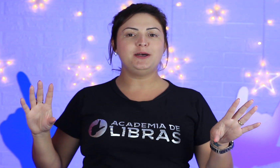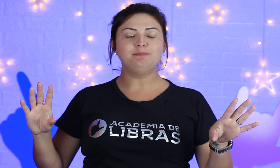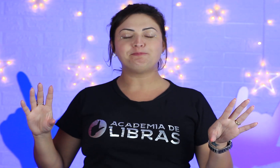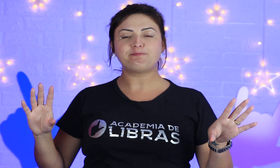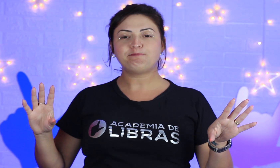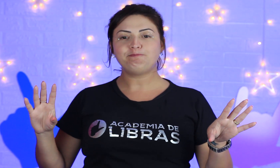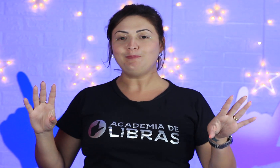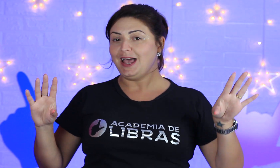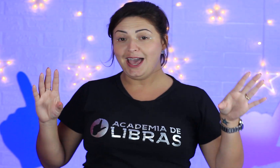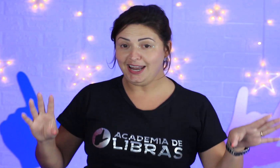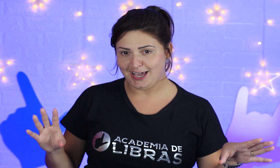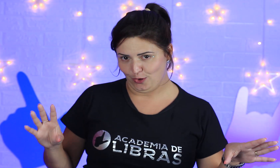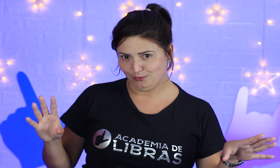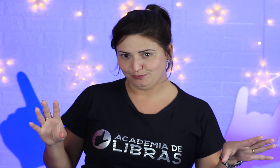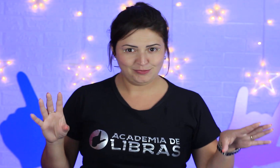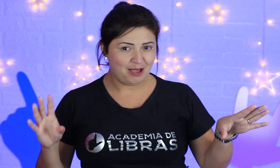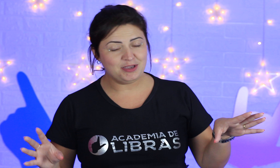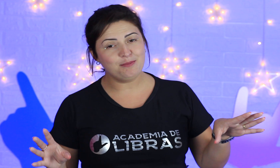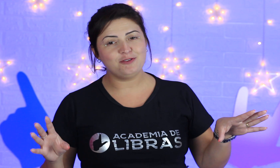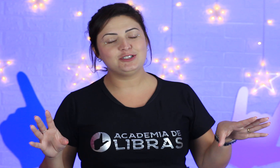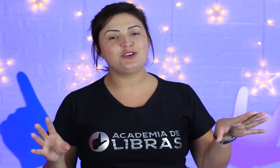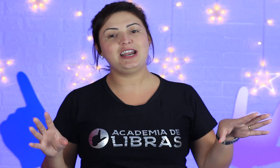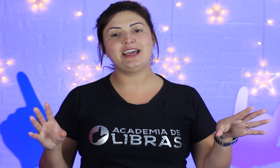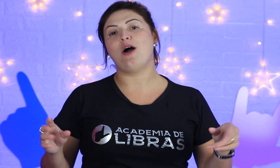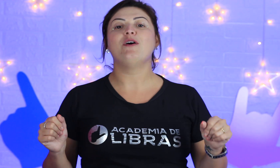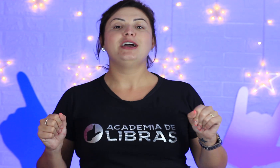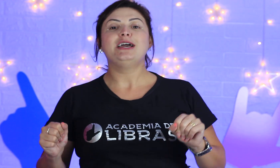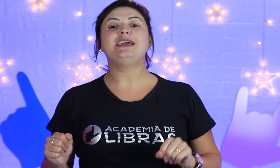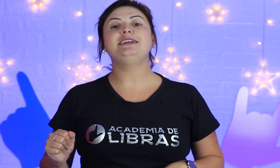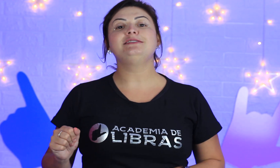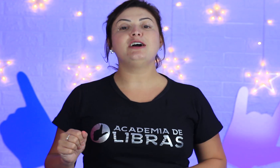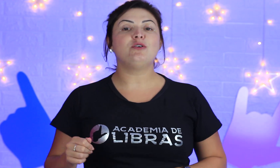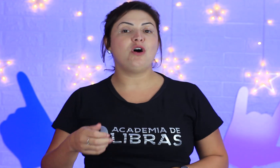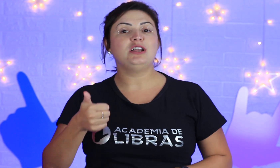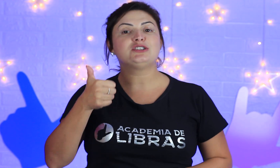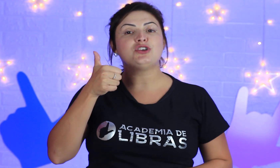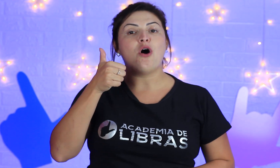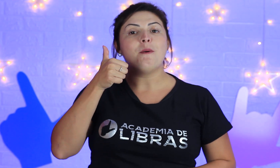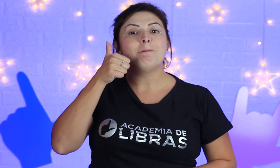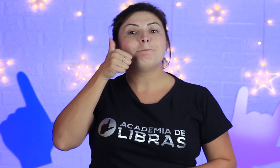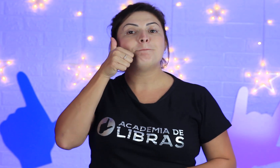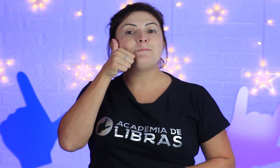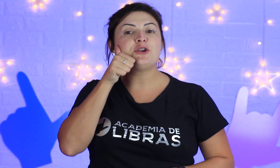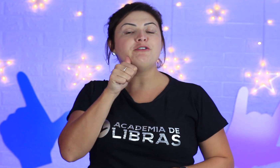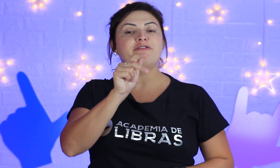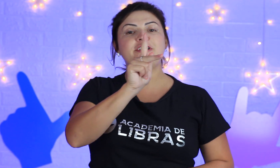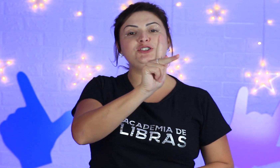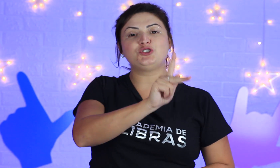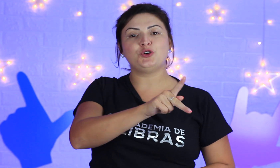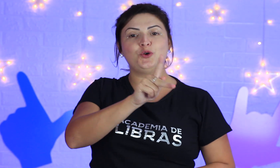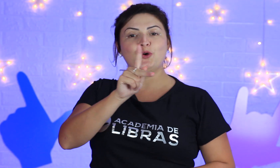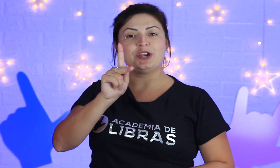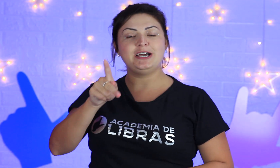é legal. A minha professora é legal. Então, olha só, professora,